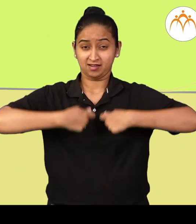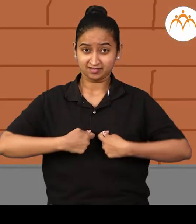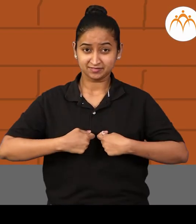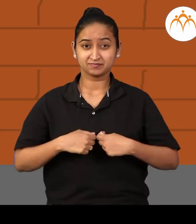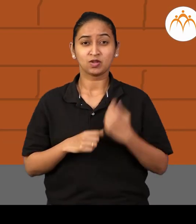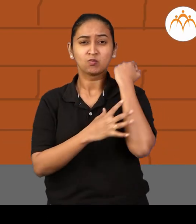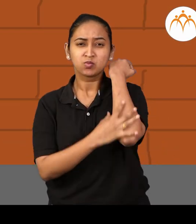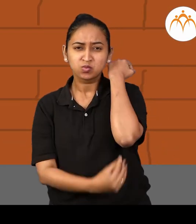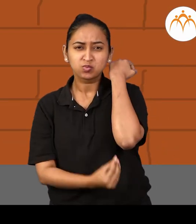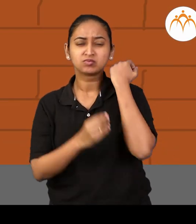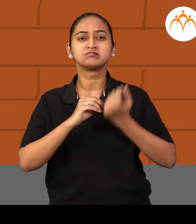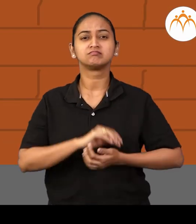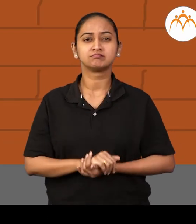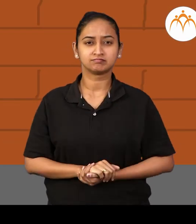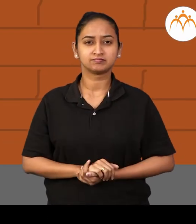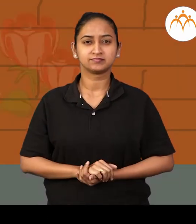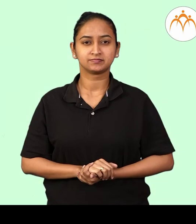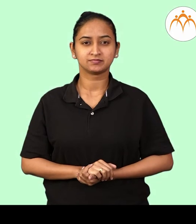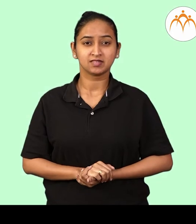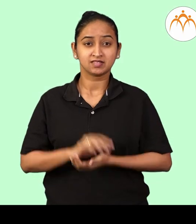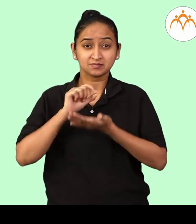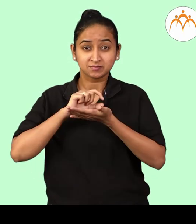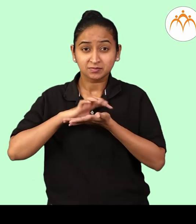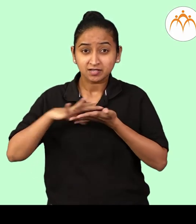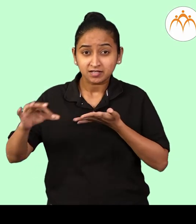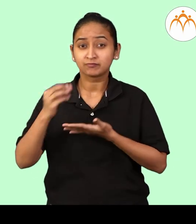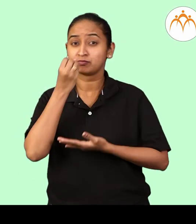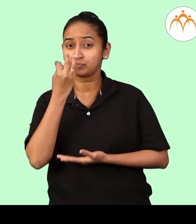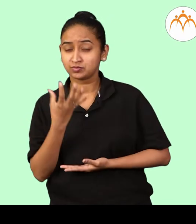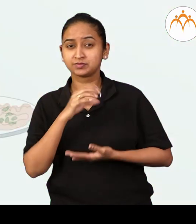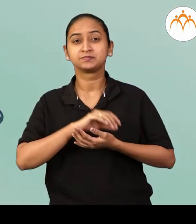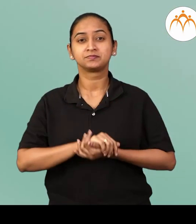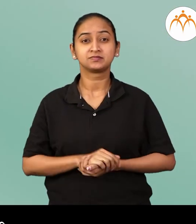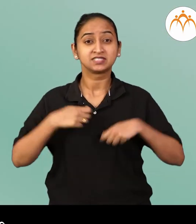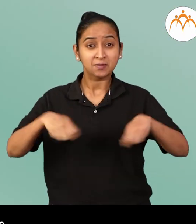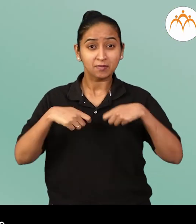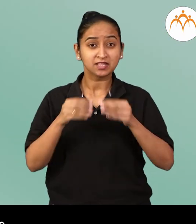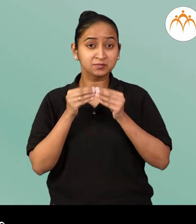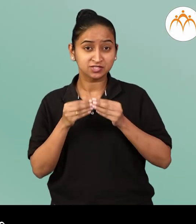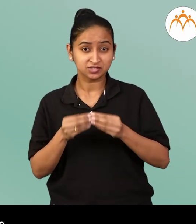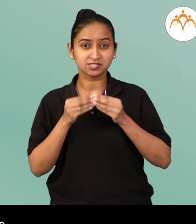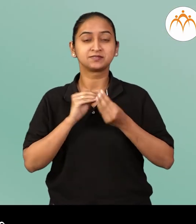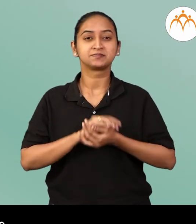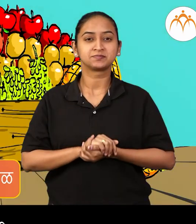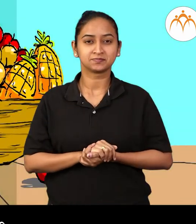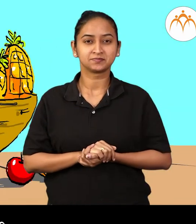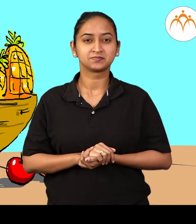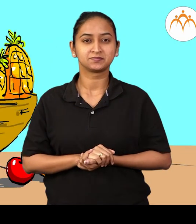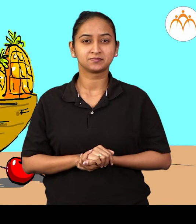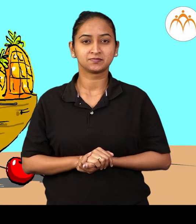गोर गरीब, पाने फुले, भाजी पोली, फल